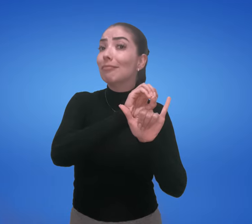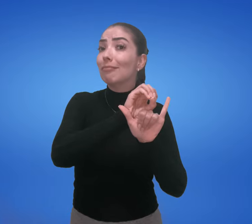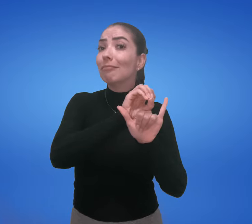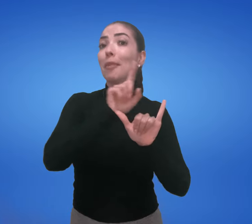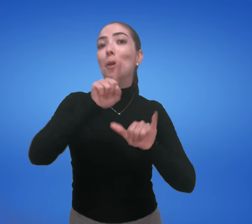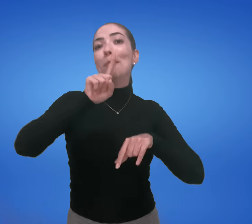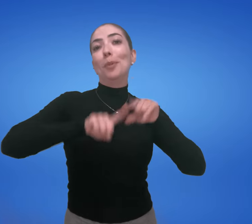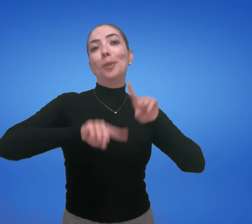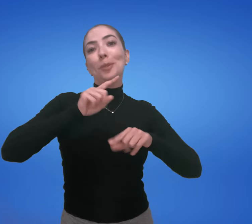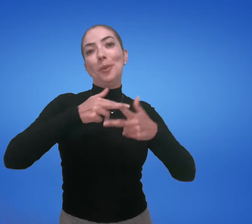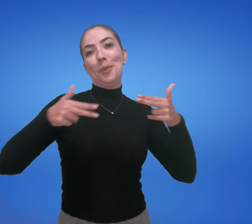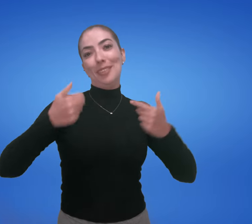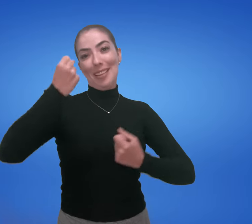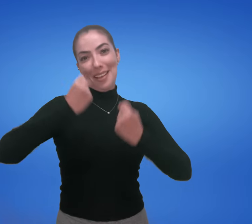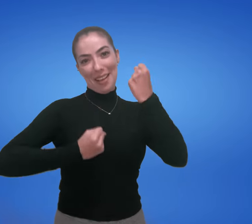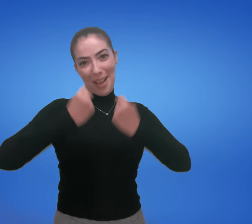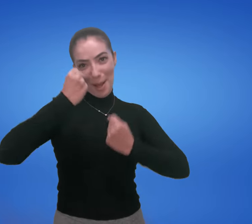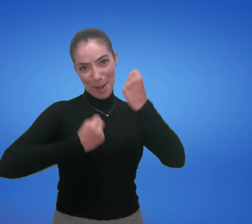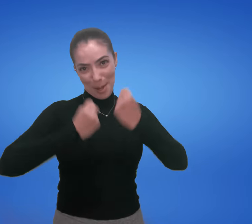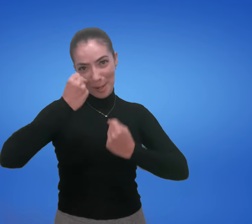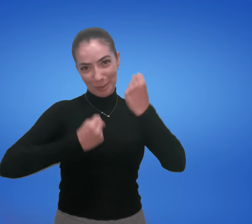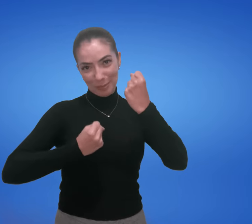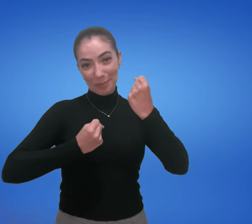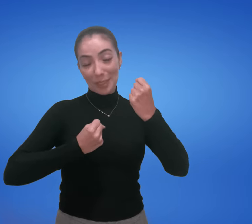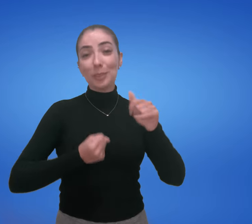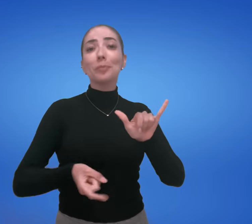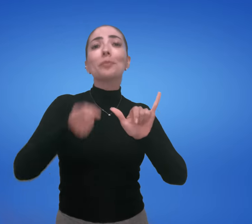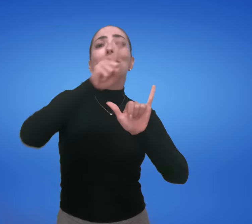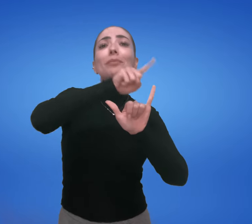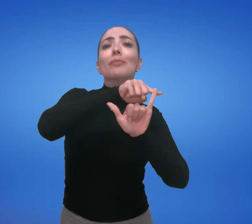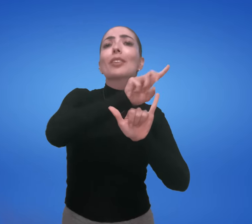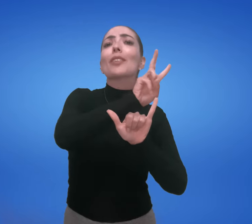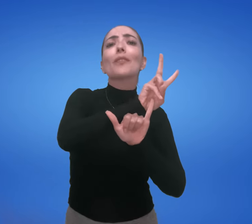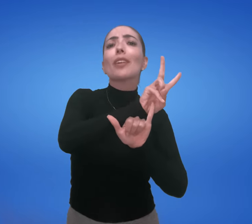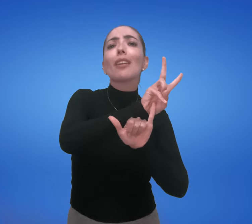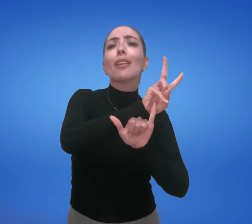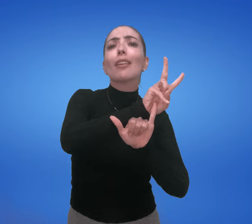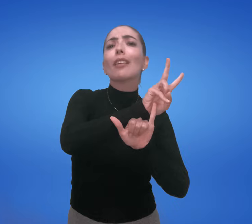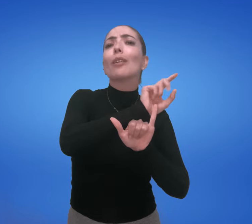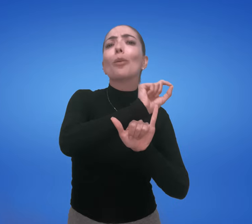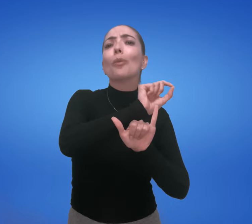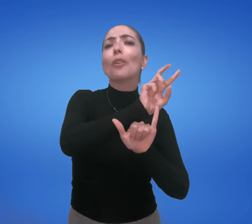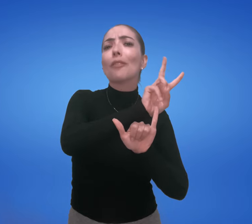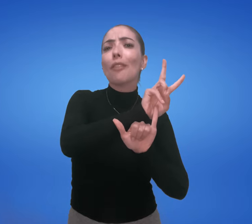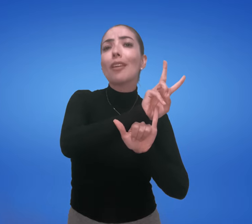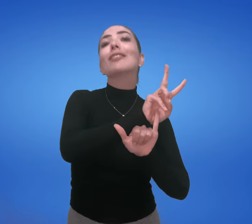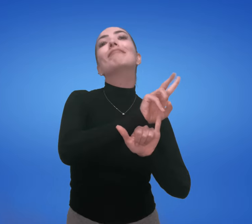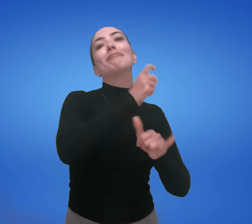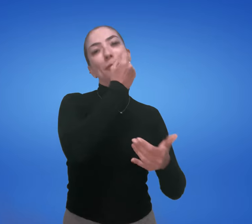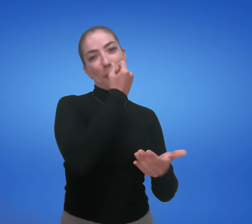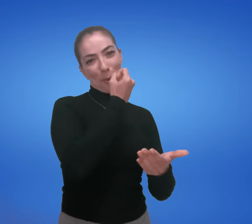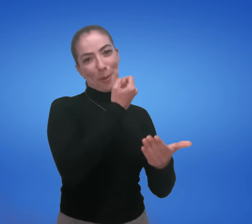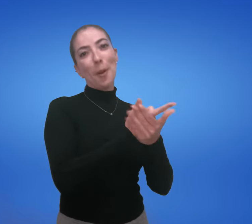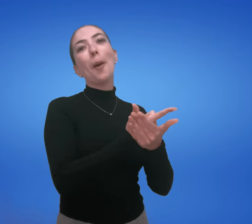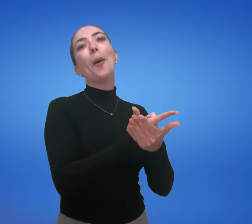O O, de objeto, seria o carro. E o V, de verbo,